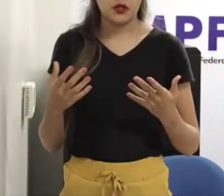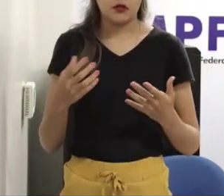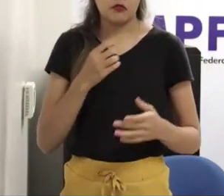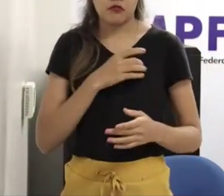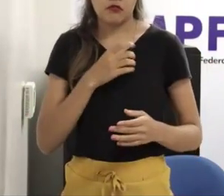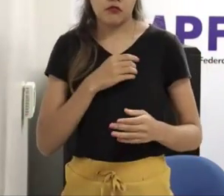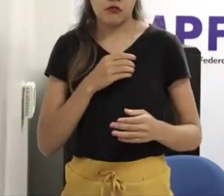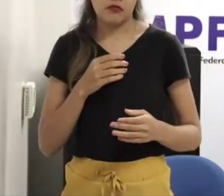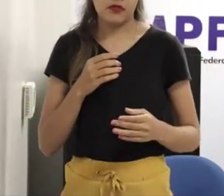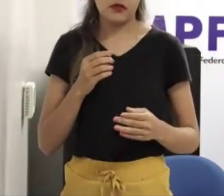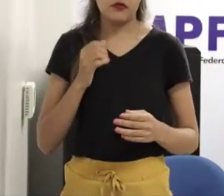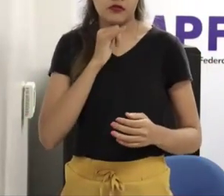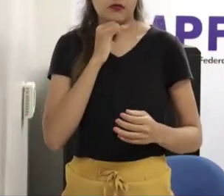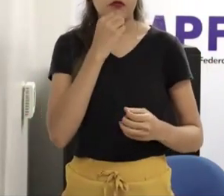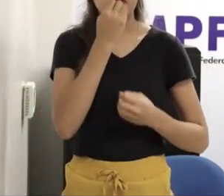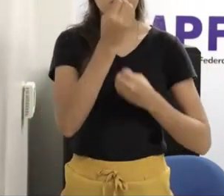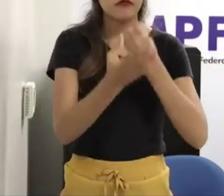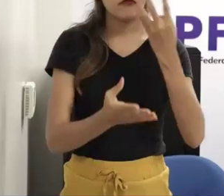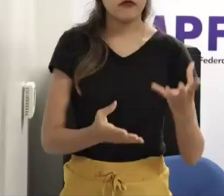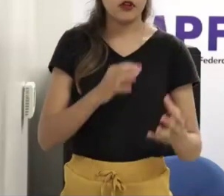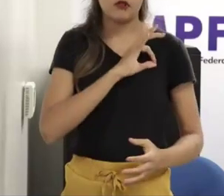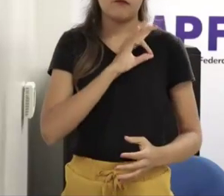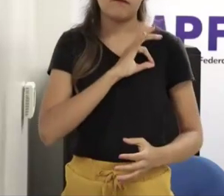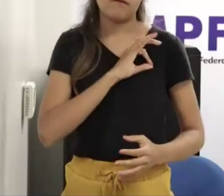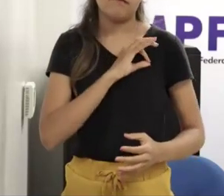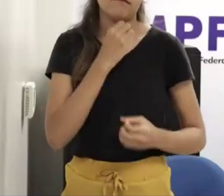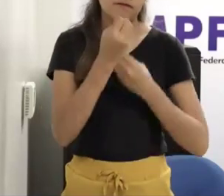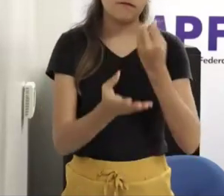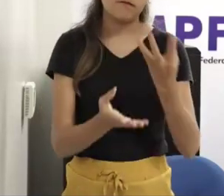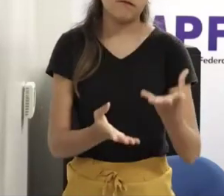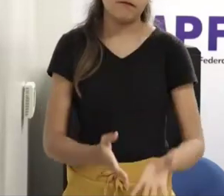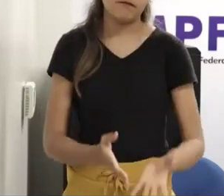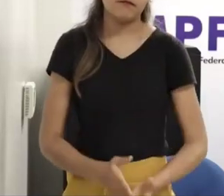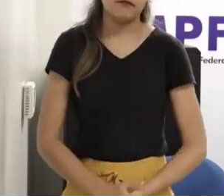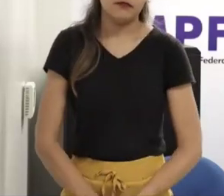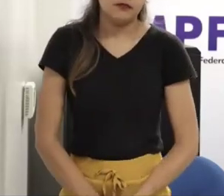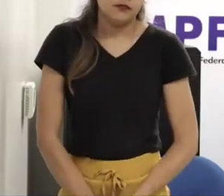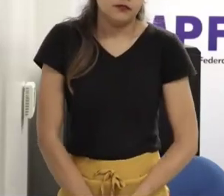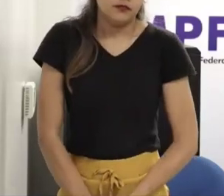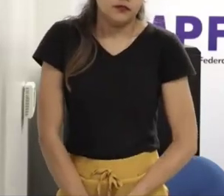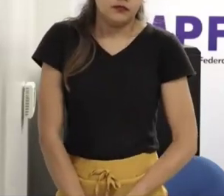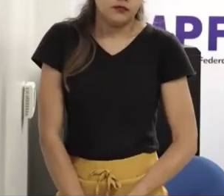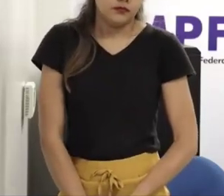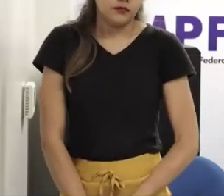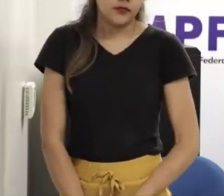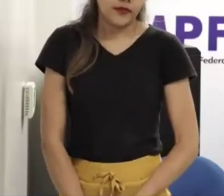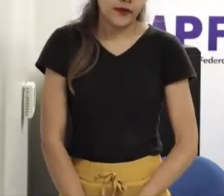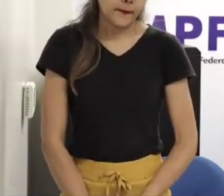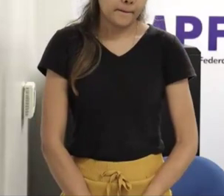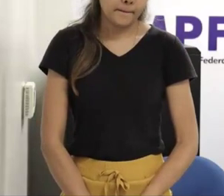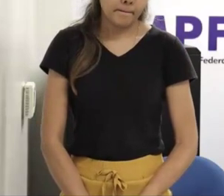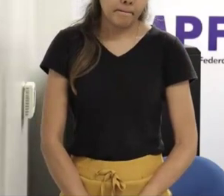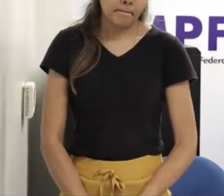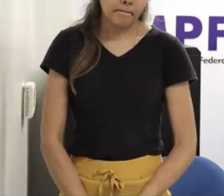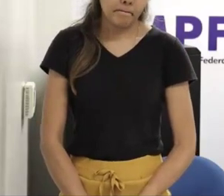diria, né? Também tem uma interdição moral nossa, né? É que entender, né? Que eu falei, o